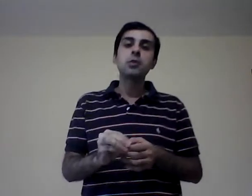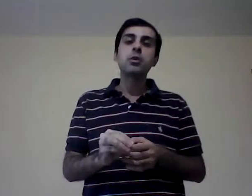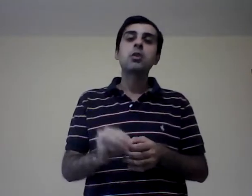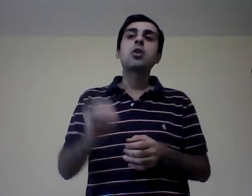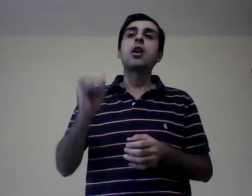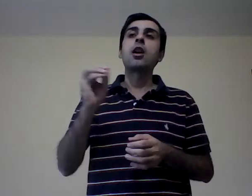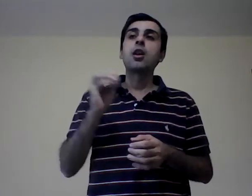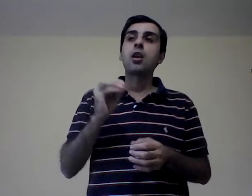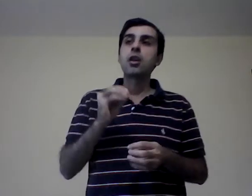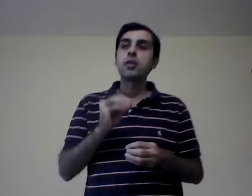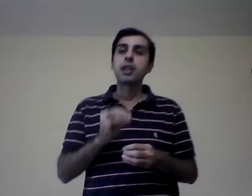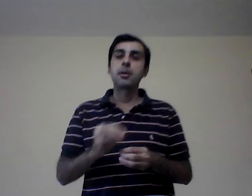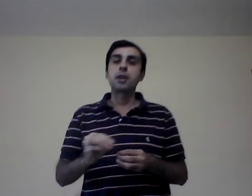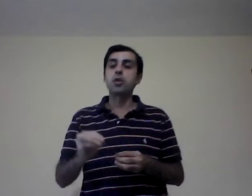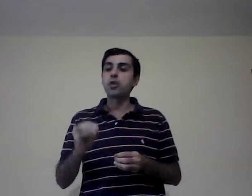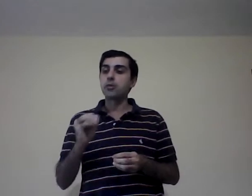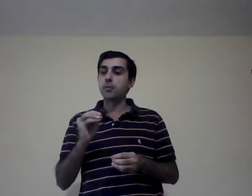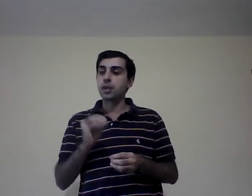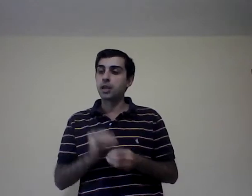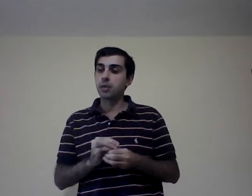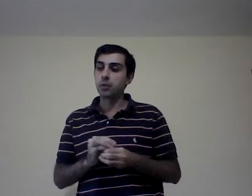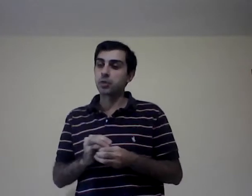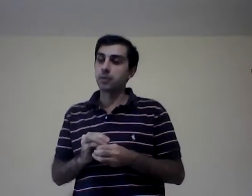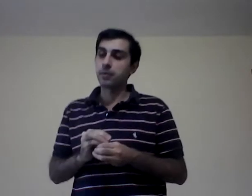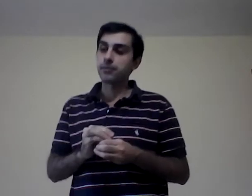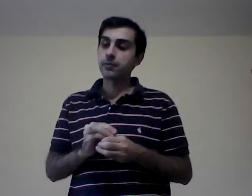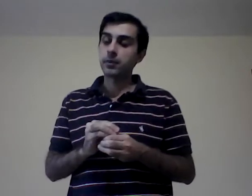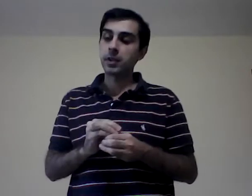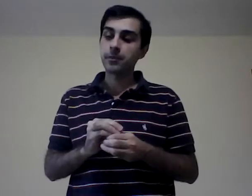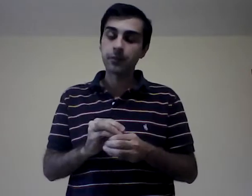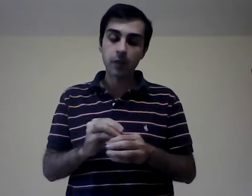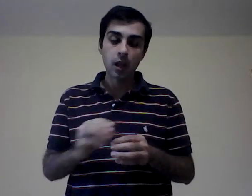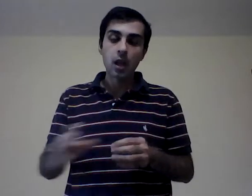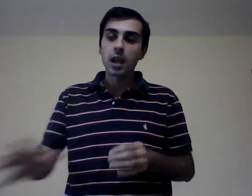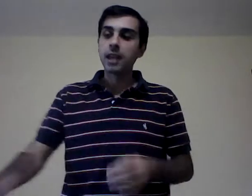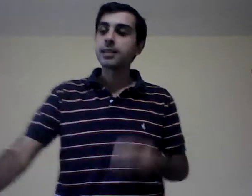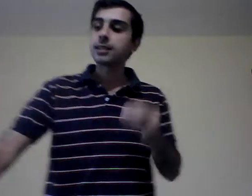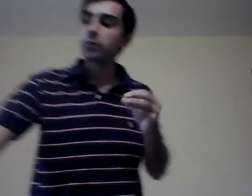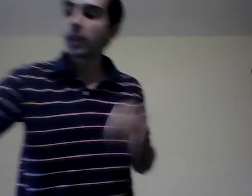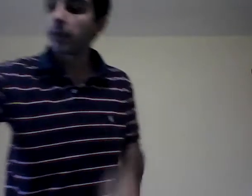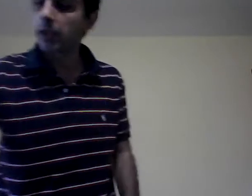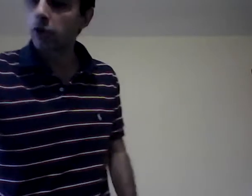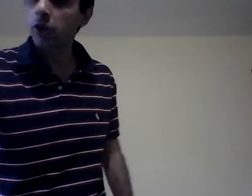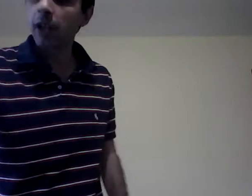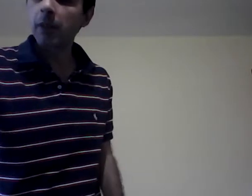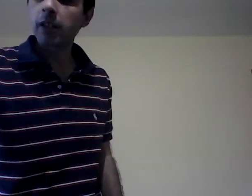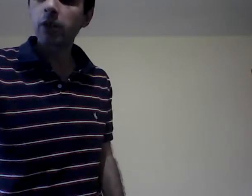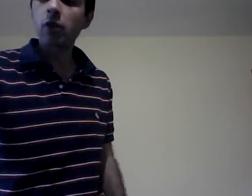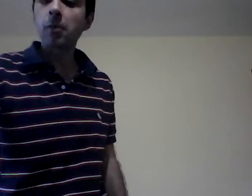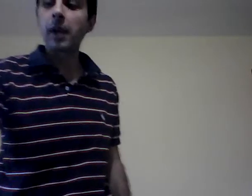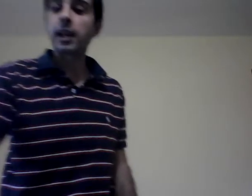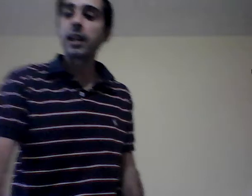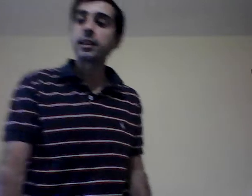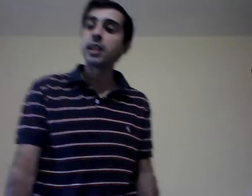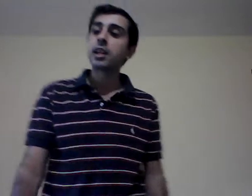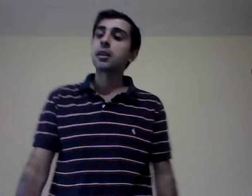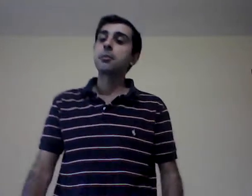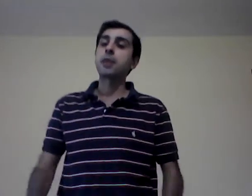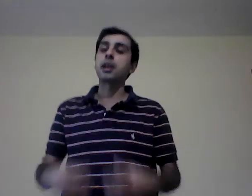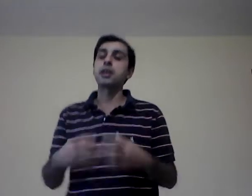de la mejor manera posible, ¿sí? Esa es una definición de administración para que la tengan, para que